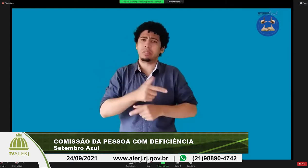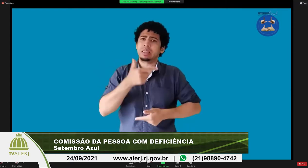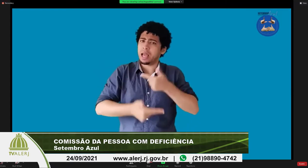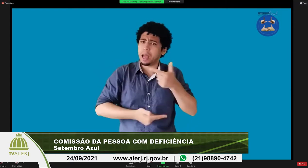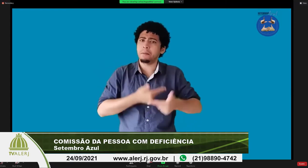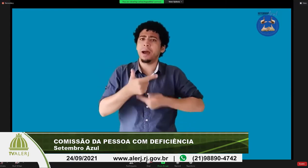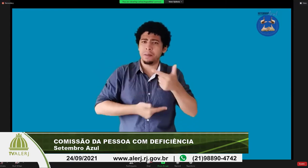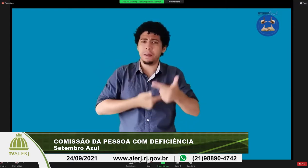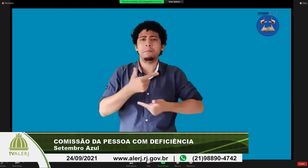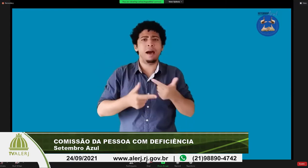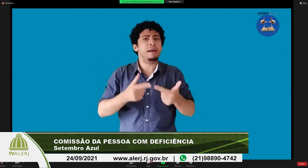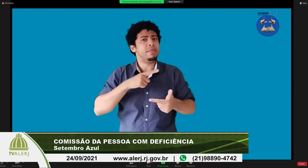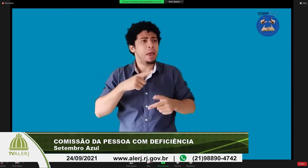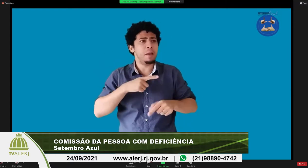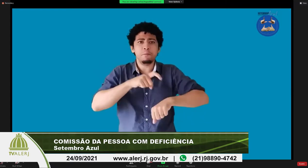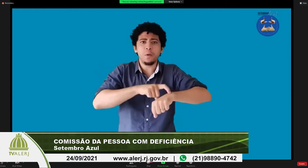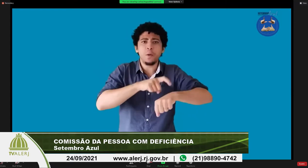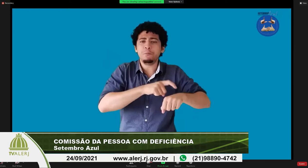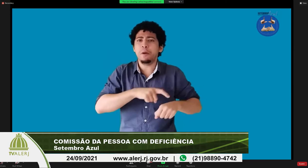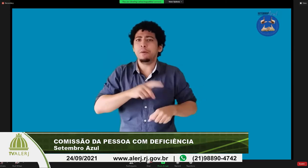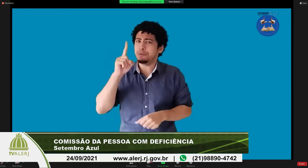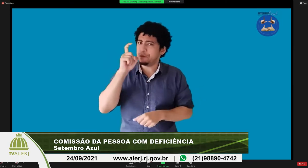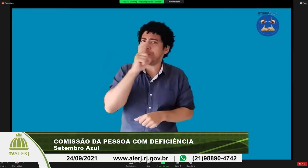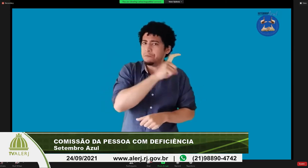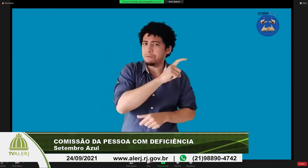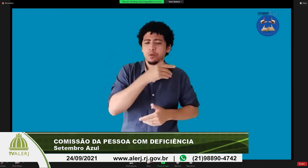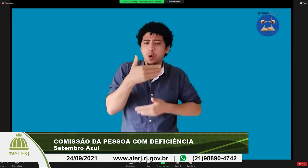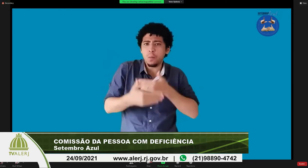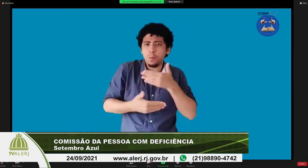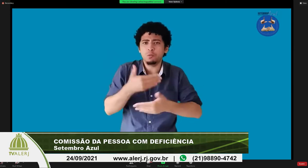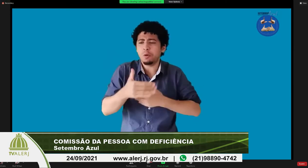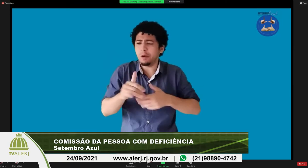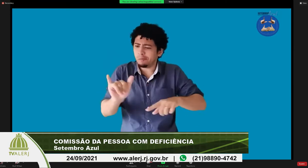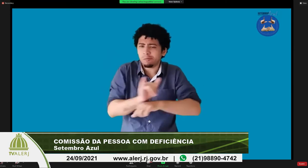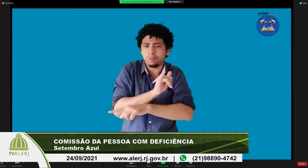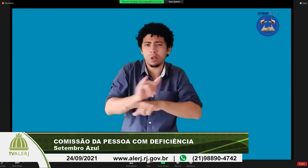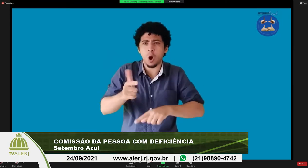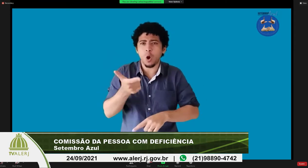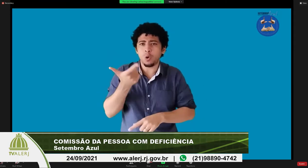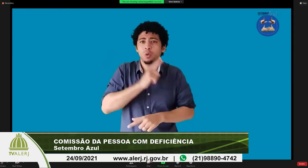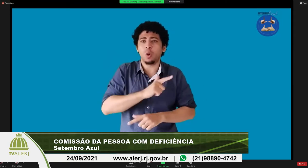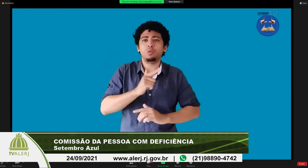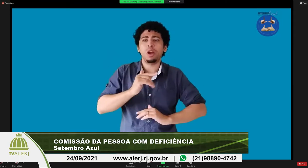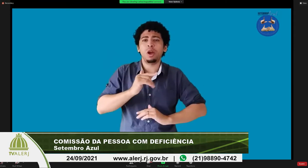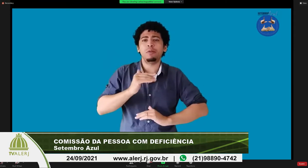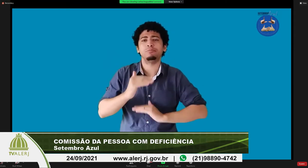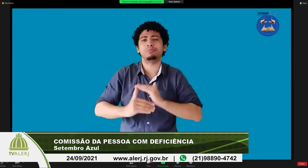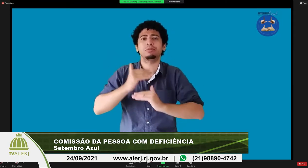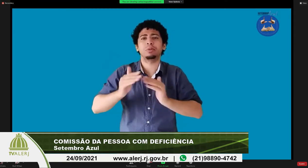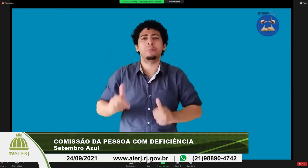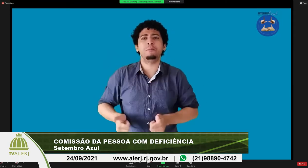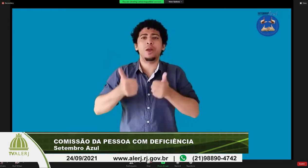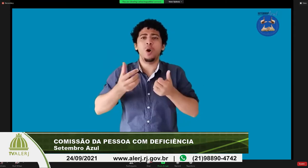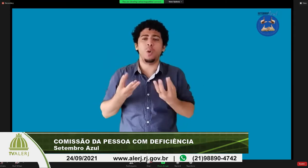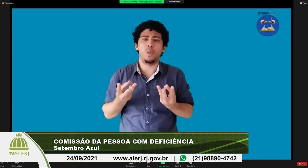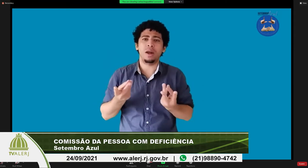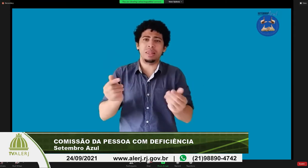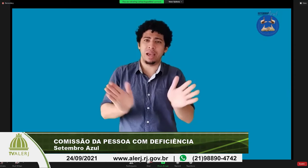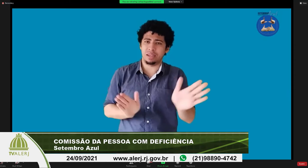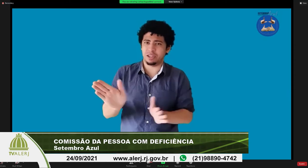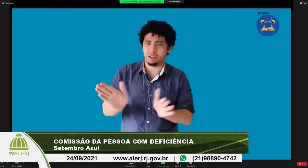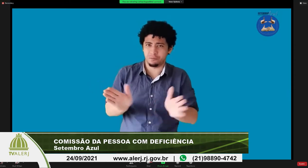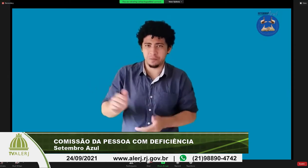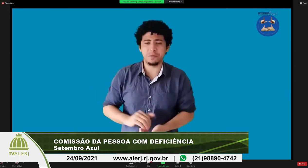sou eu que trabalho desde 2017 tenho trabalhado em diversas áreas em momentos que trazem certas